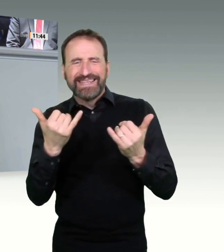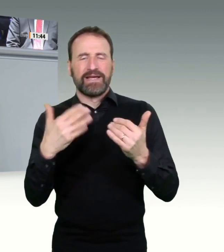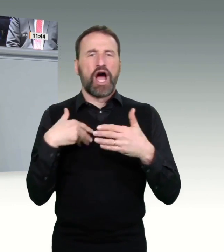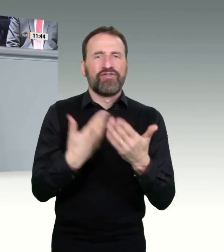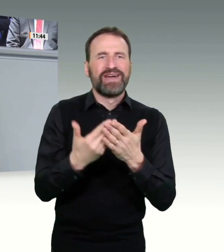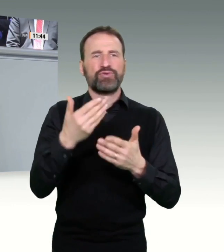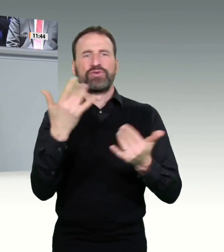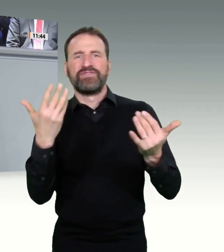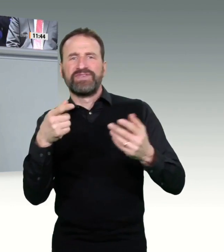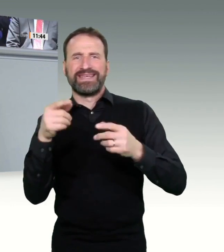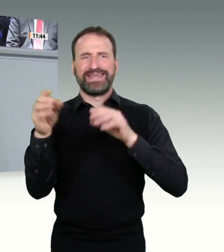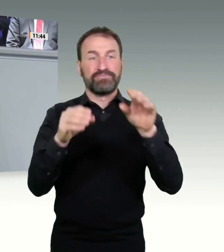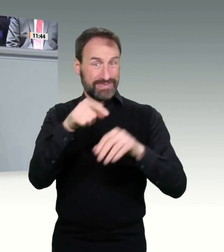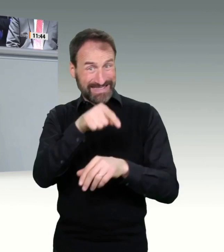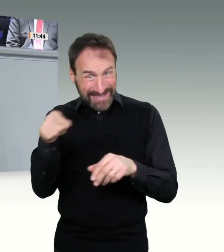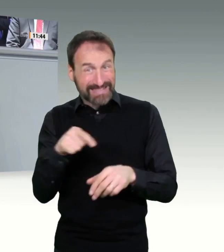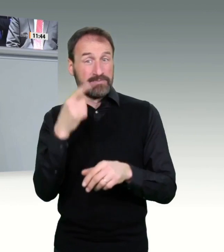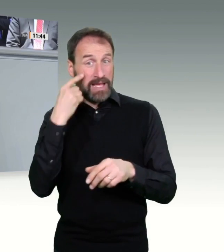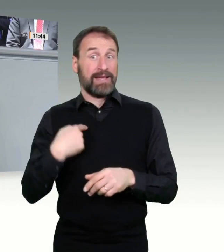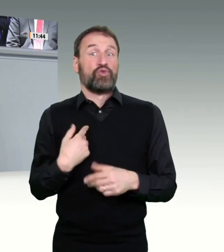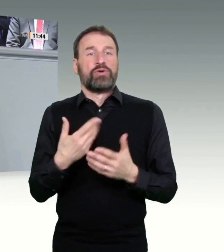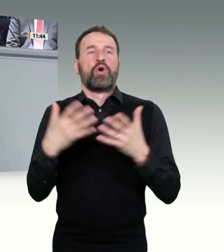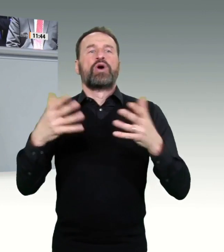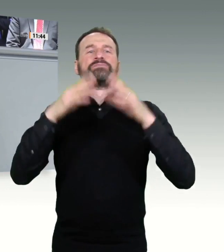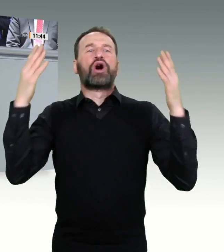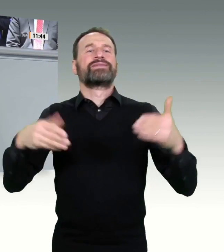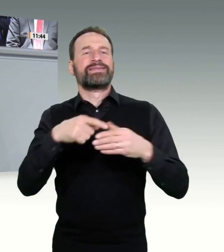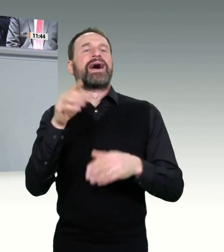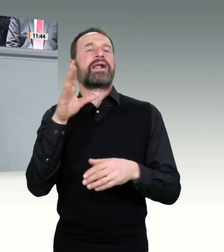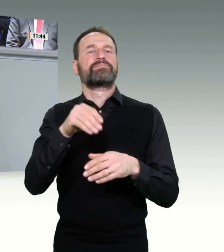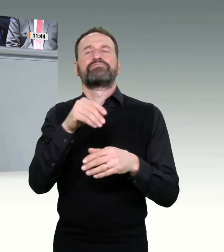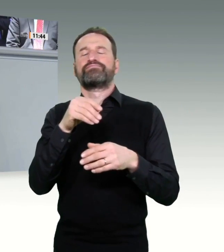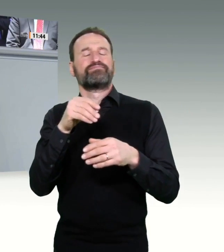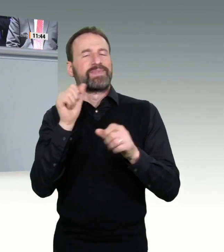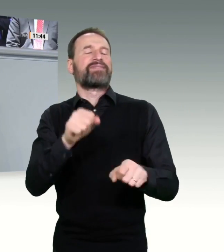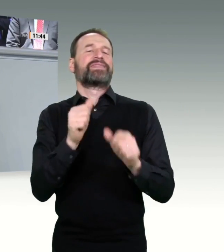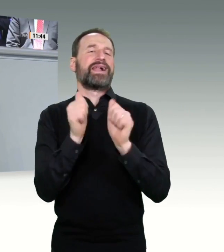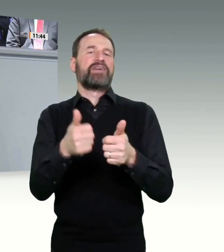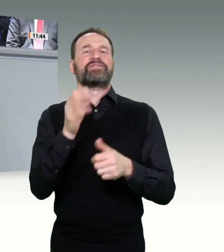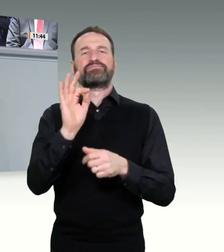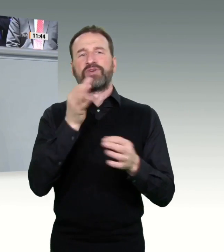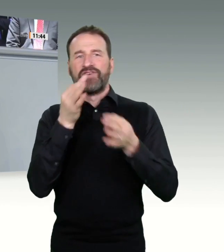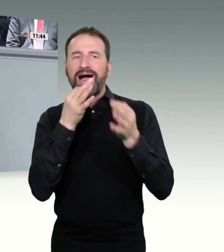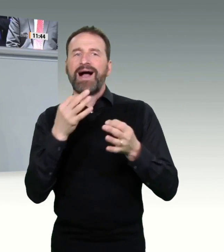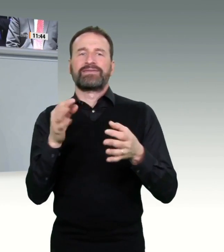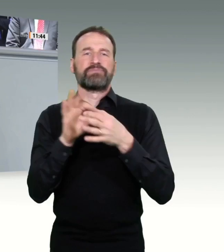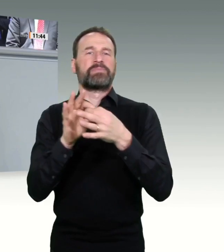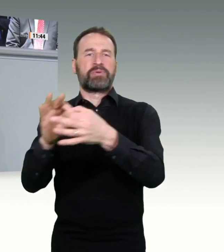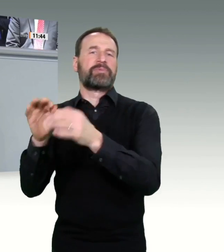Zahlen, Daten, Fakten in das Wissen eine Investition in die Menschen und eine Investition in die